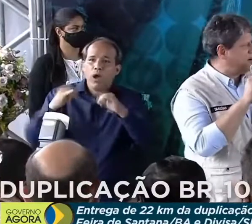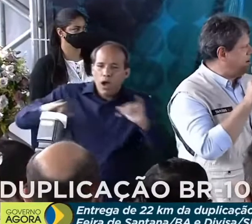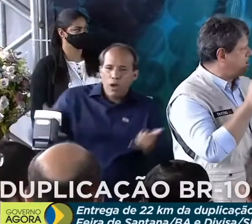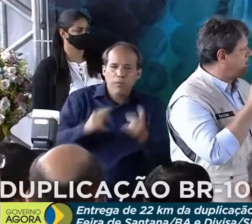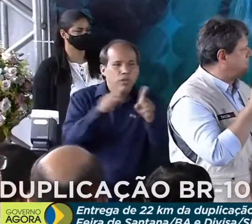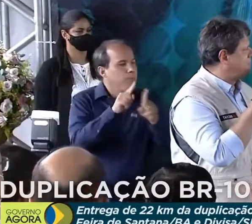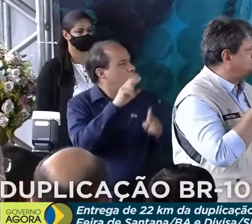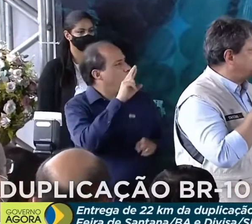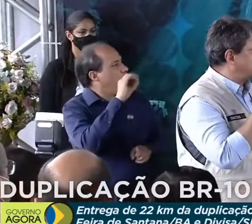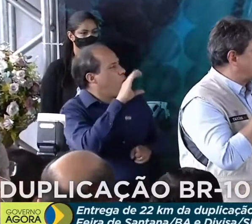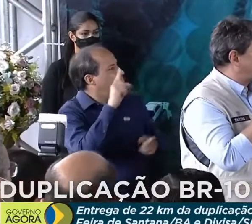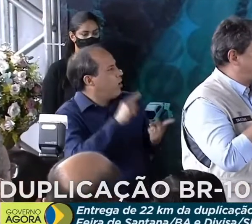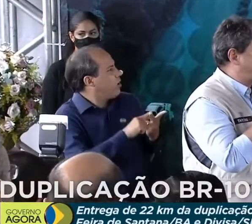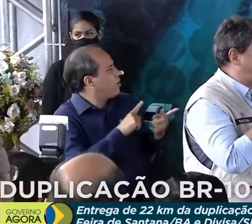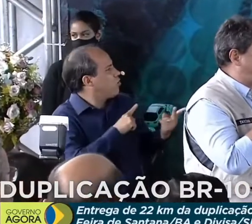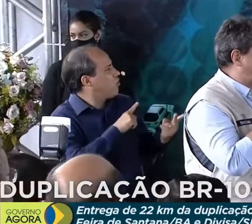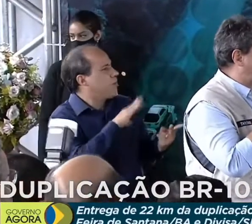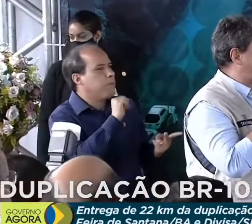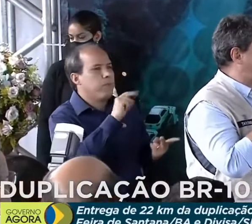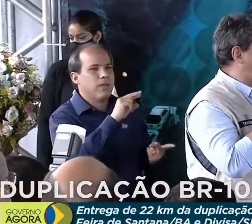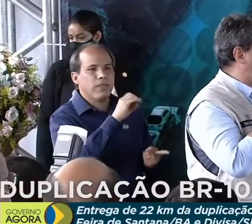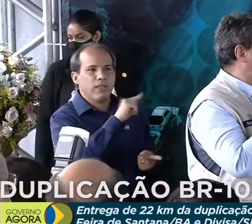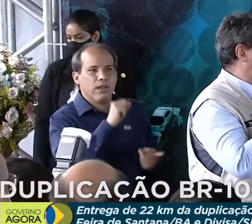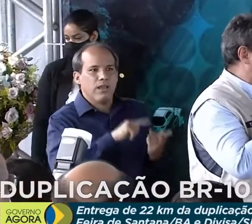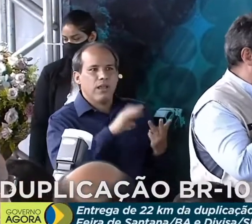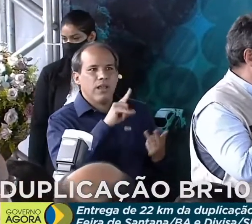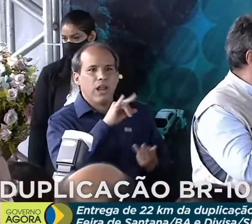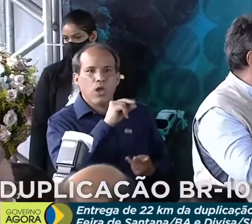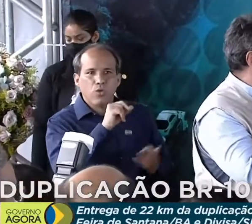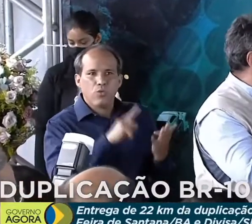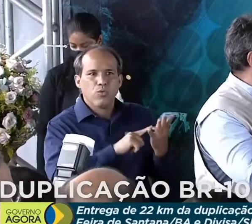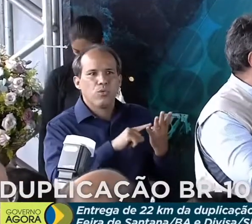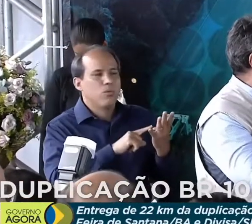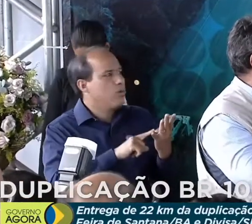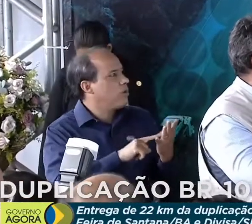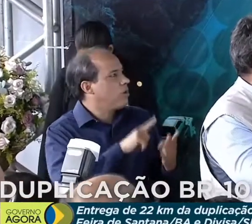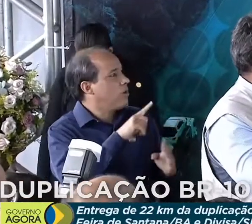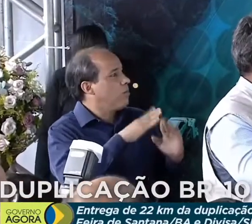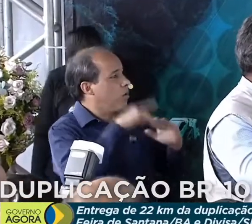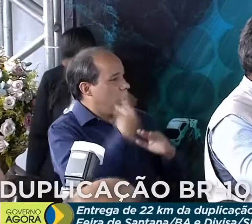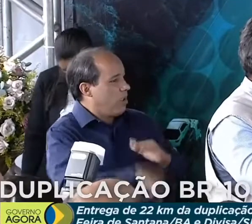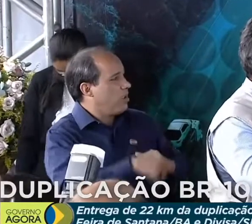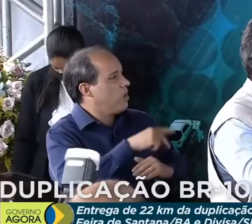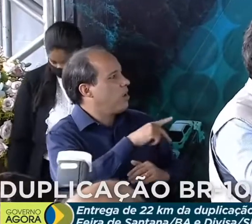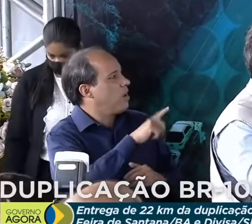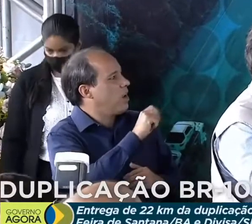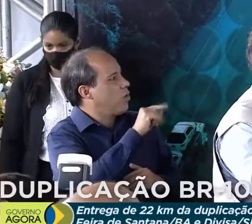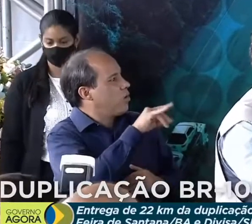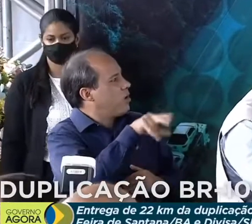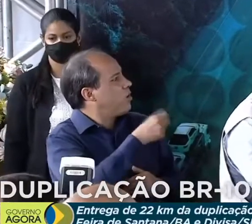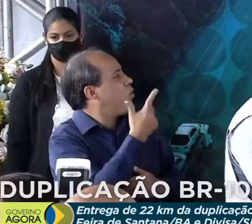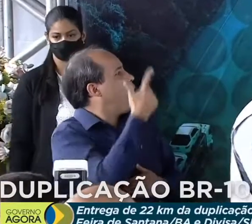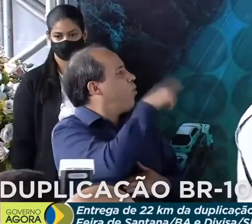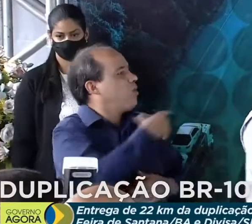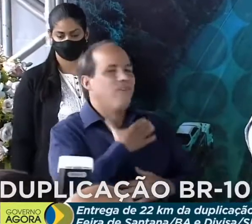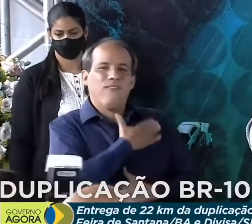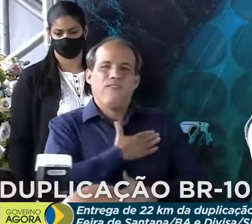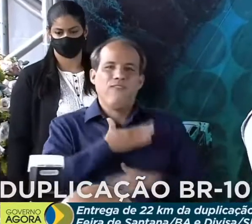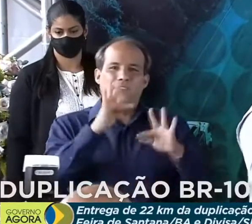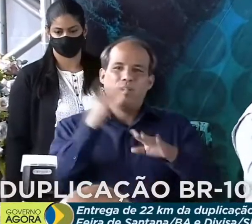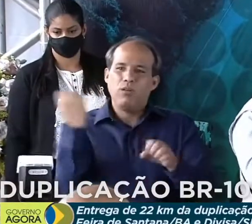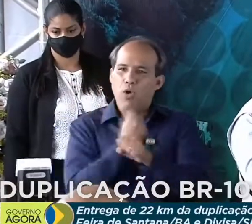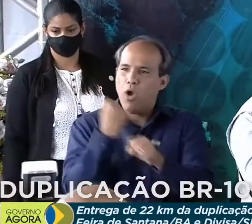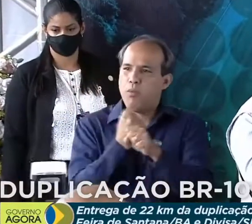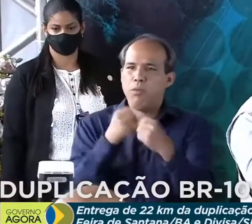deputados Zé Rocha, deputado João Bacelar, Cláudio Cajado, Paulo Azzi, que aqui de Alagoinhas deve estar feliz com a duplicação hoje.